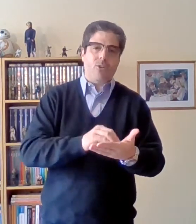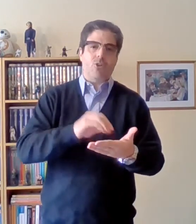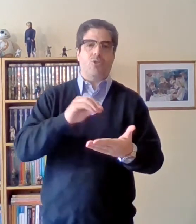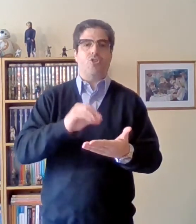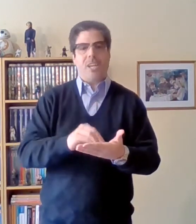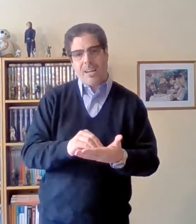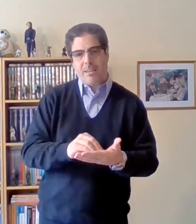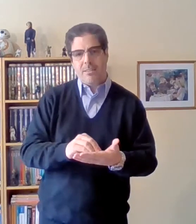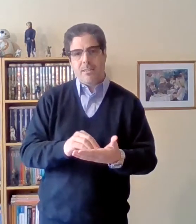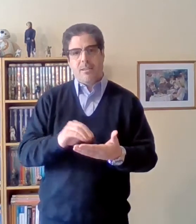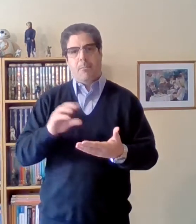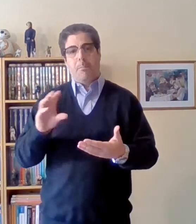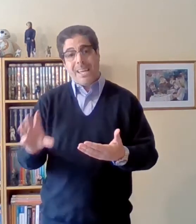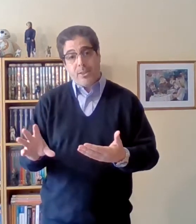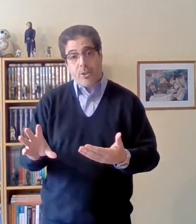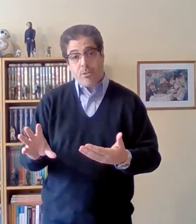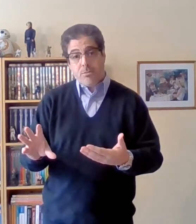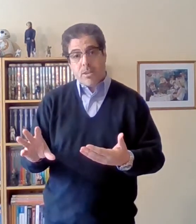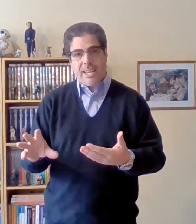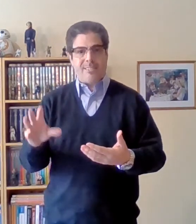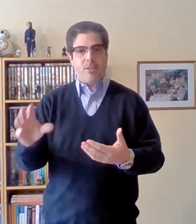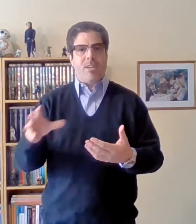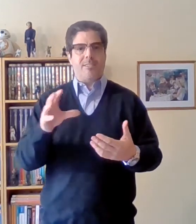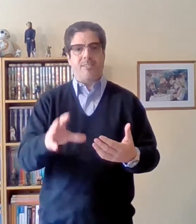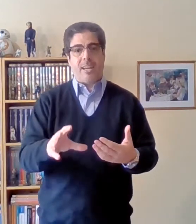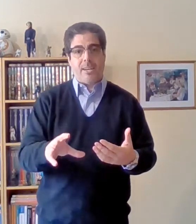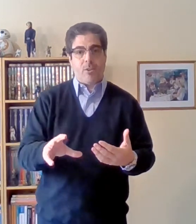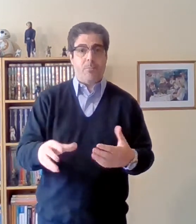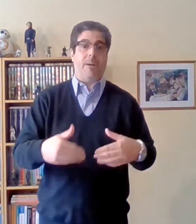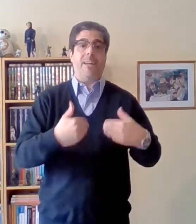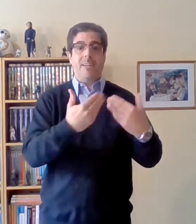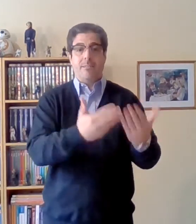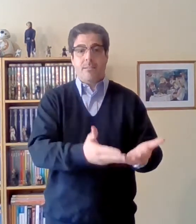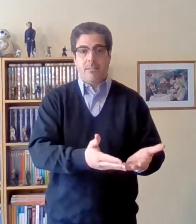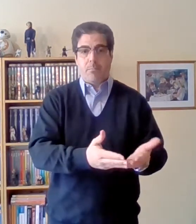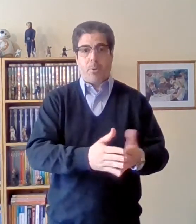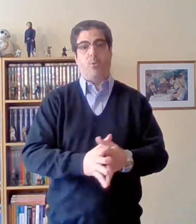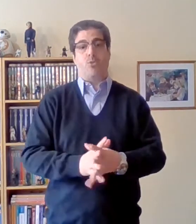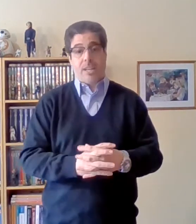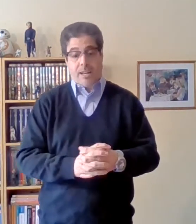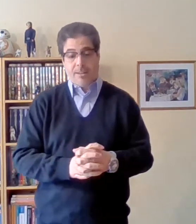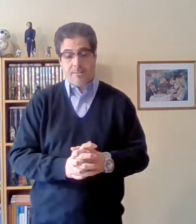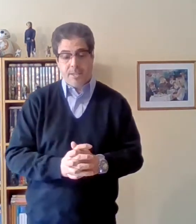social medio que ha sido necesario para producirla ¿sí?